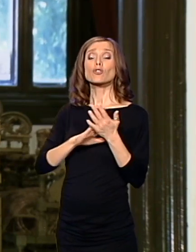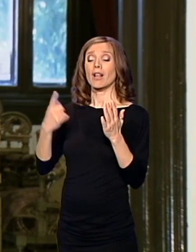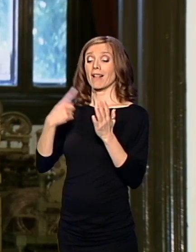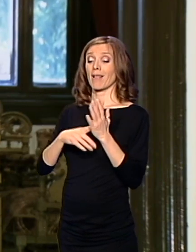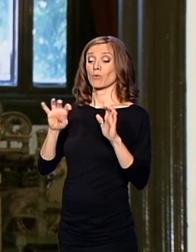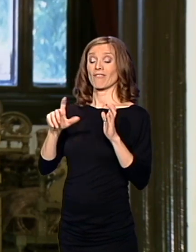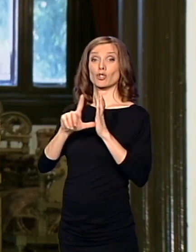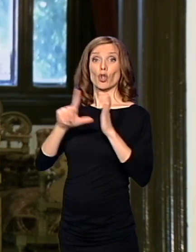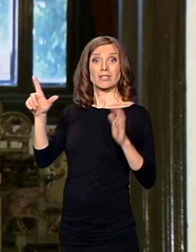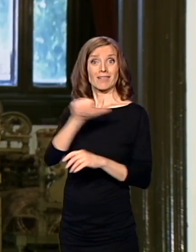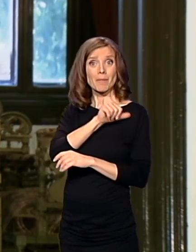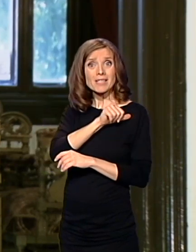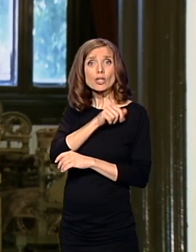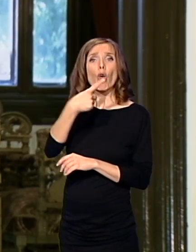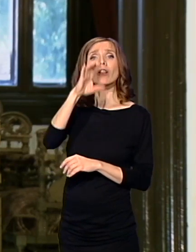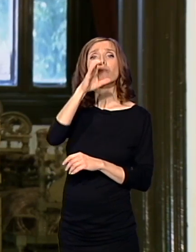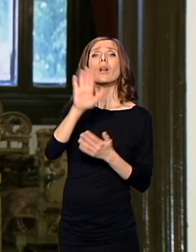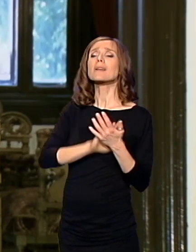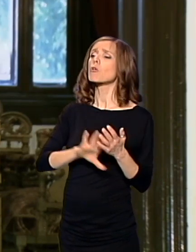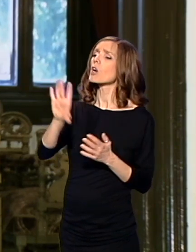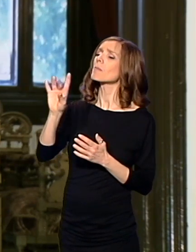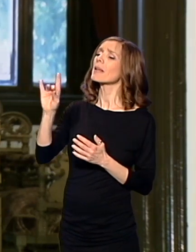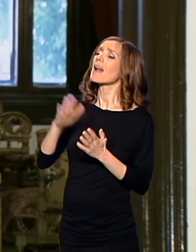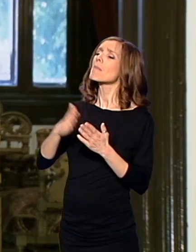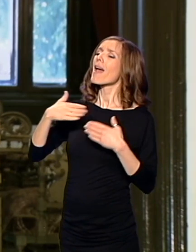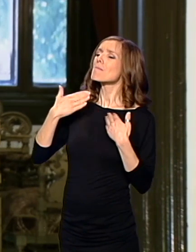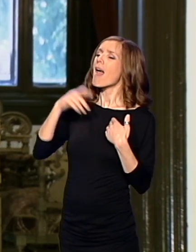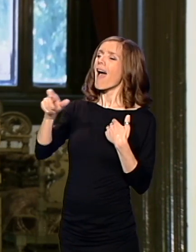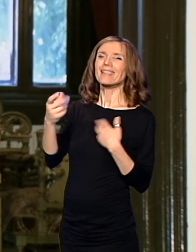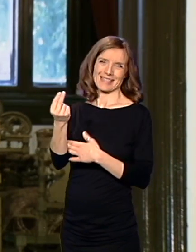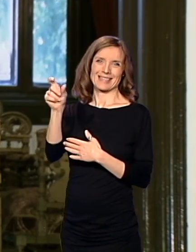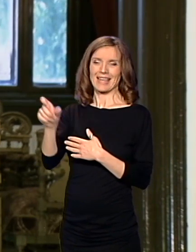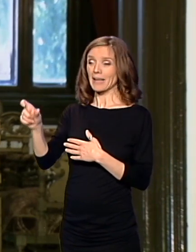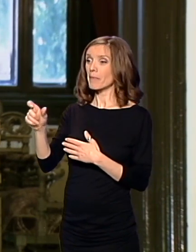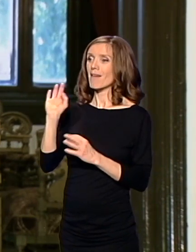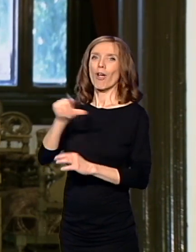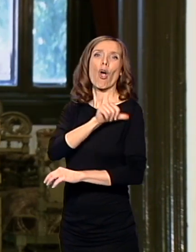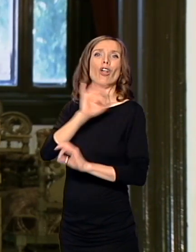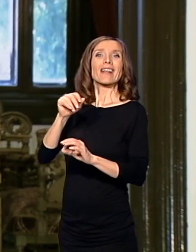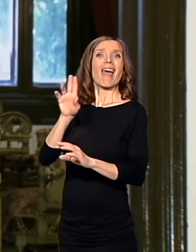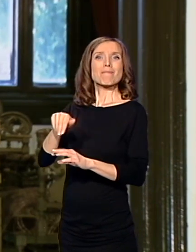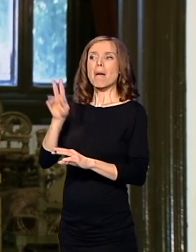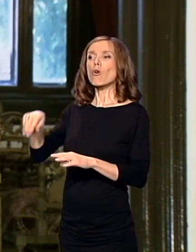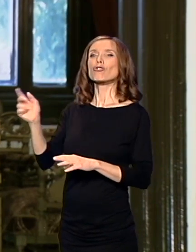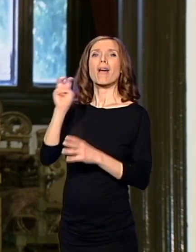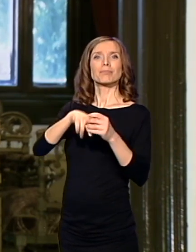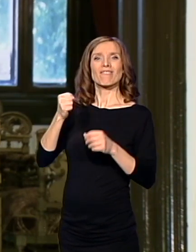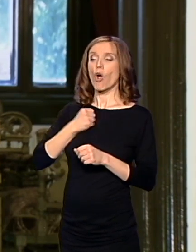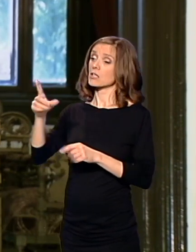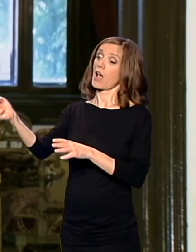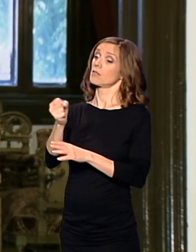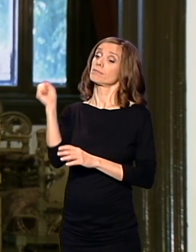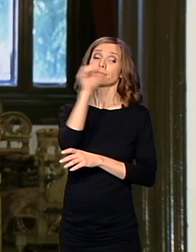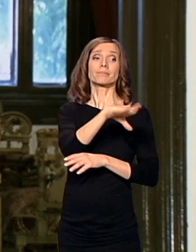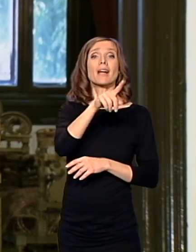počeli da regrutuju srpske mladiće koji su stigli za vojnu službu, da ih regrutuju i prebace na Solunski front, da se bore